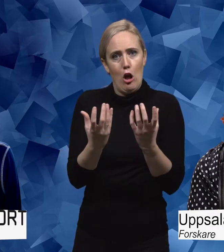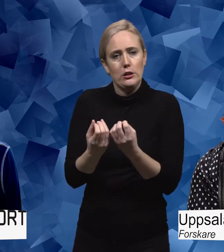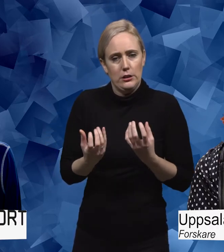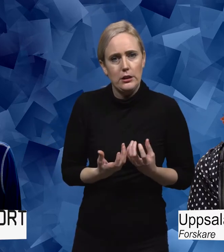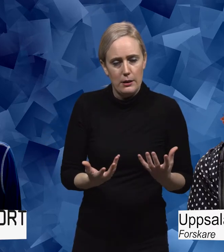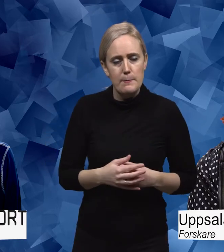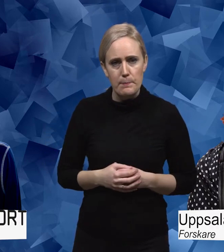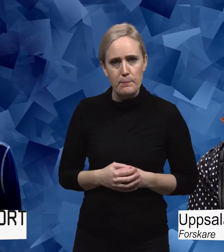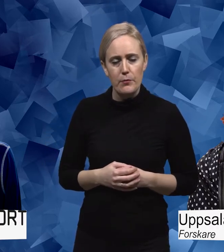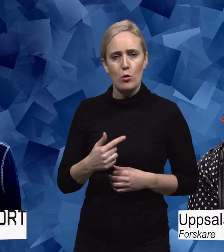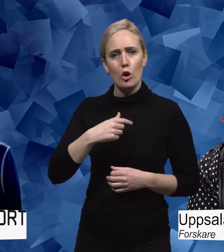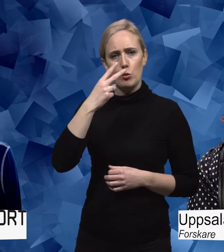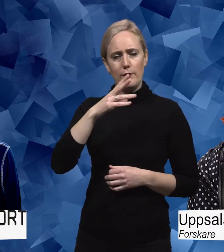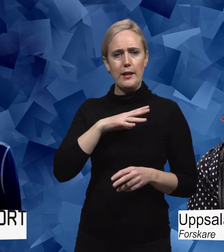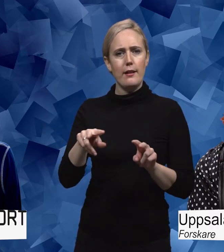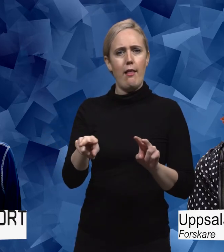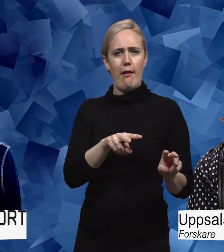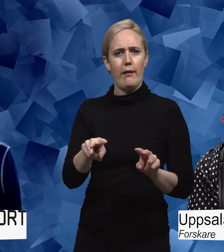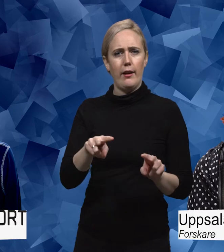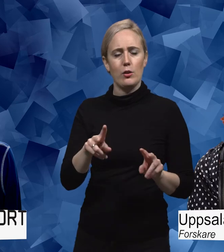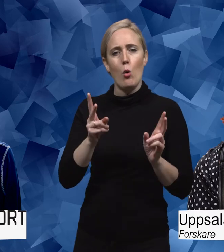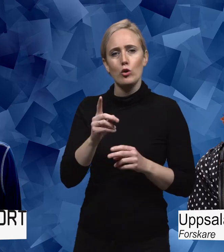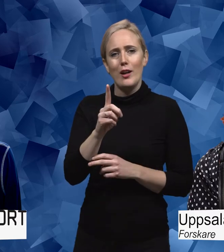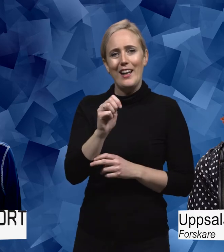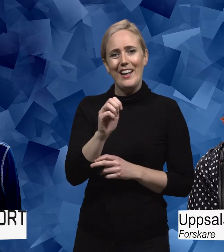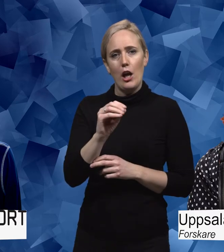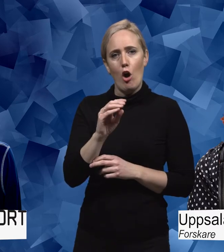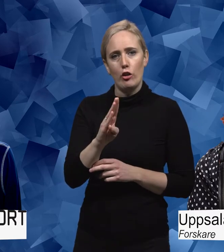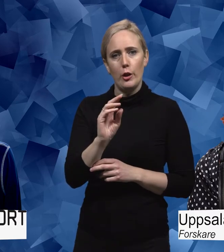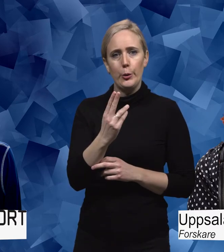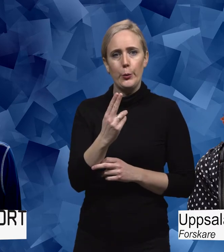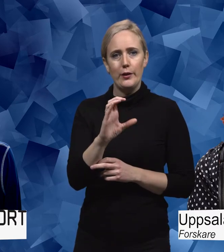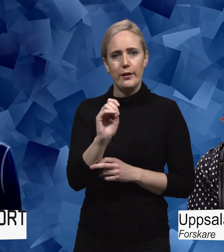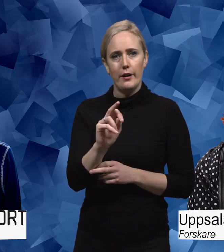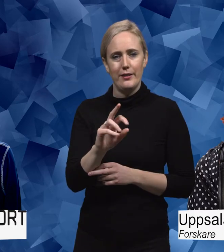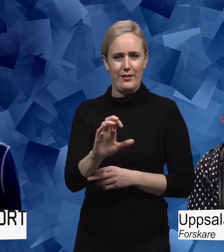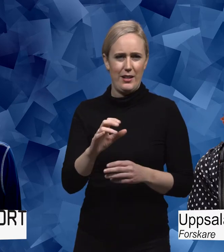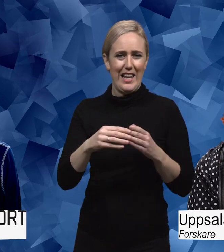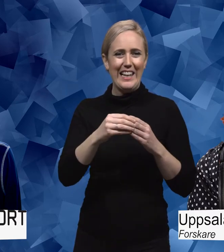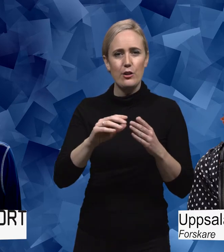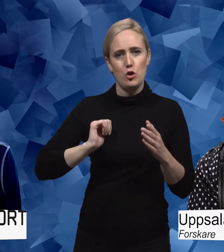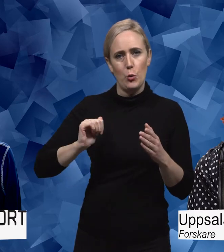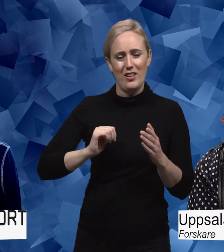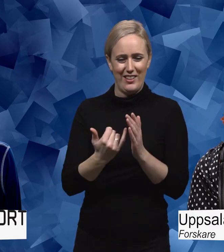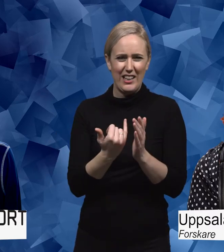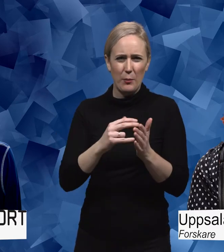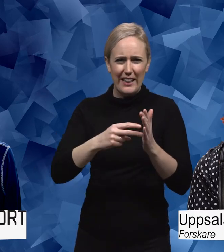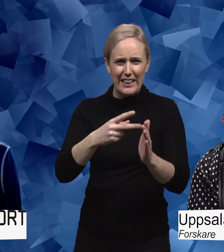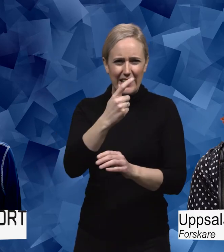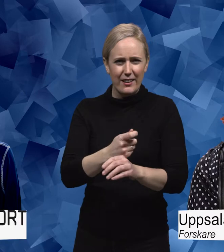likhet mellan det och någonting som man kallar lead users inom teknik och design. Lead users är sådana som skapar nya